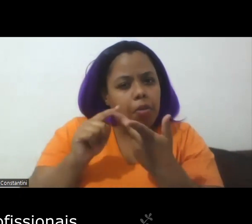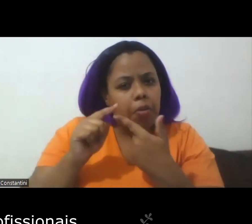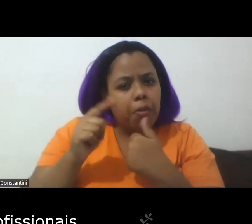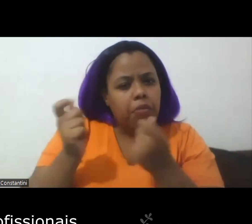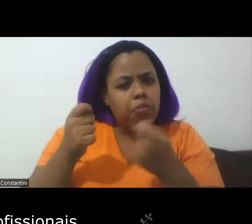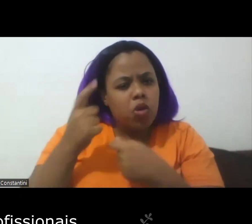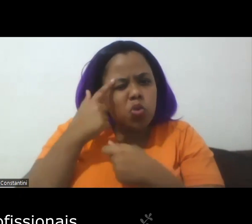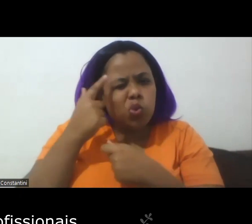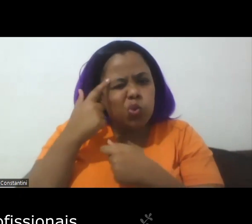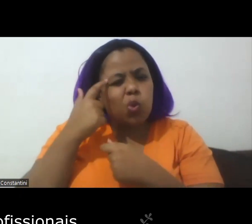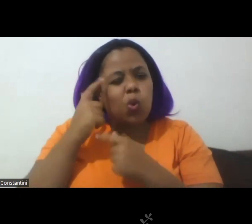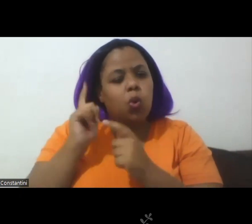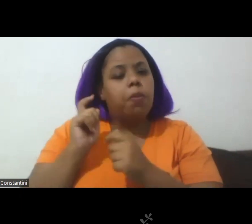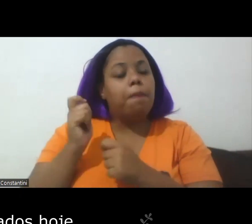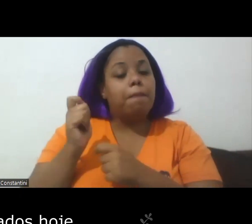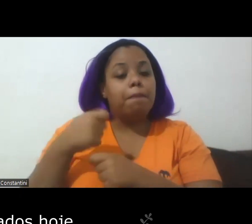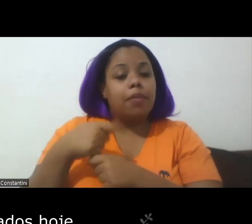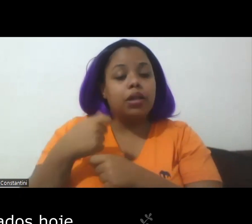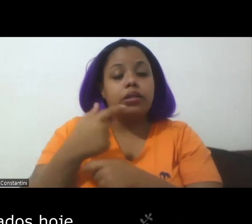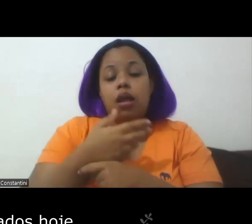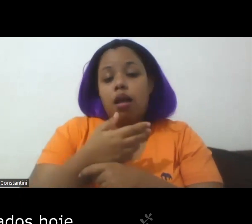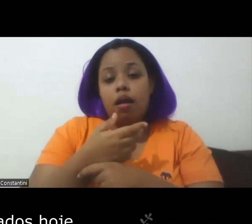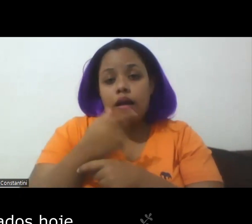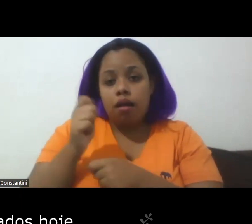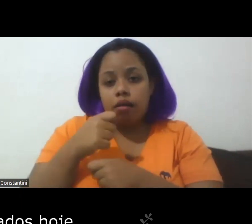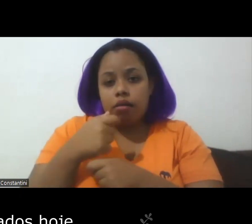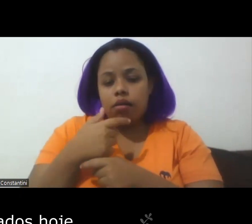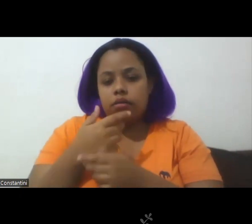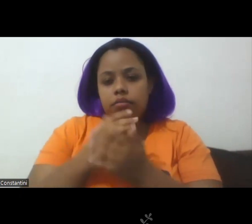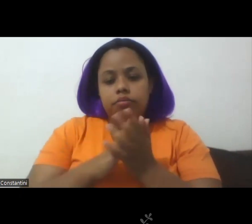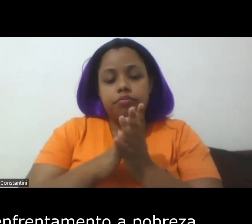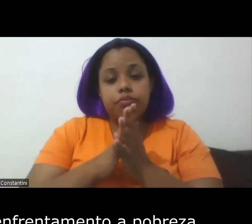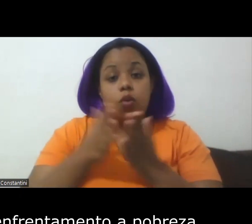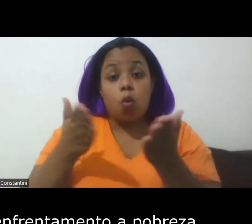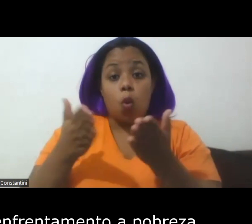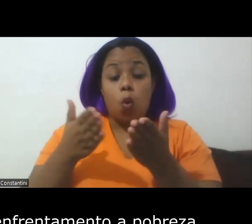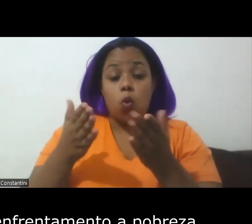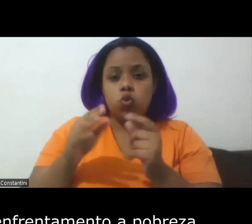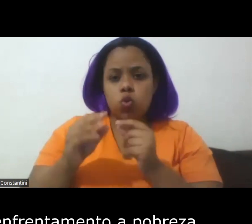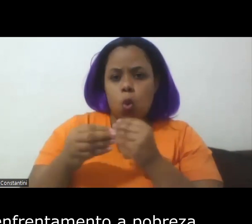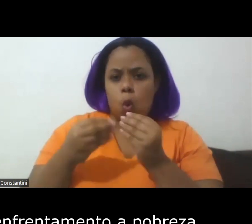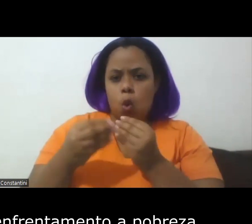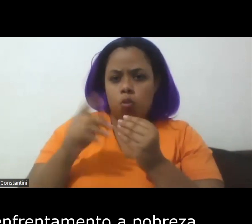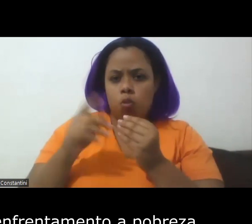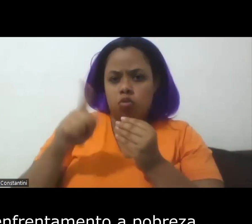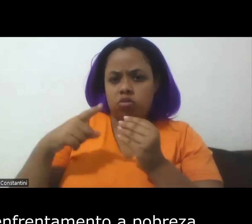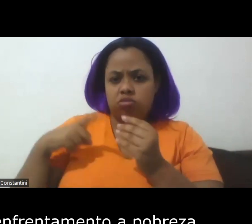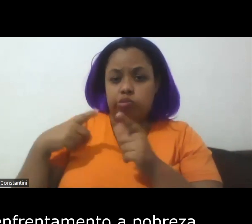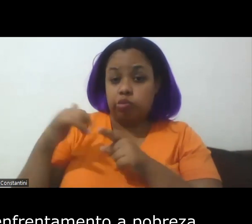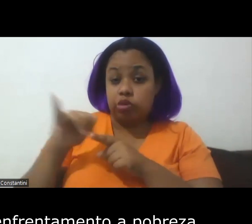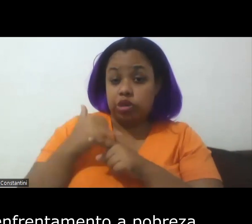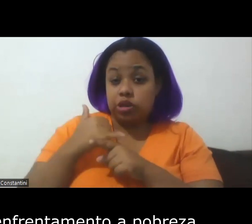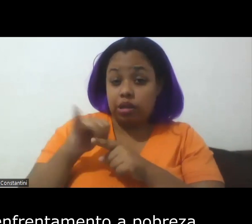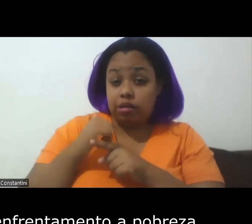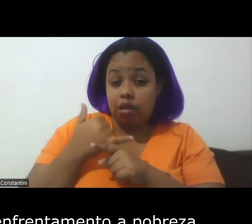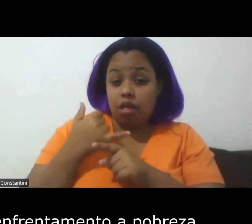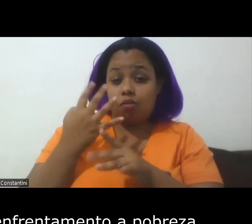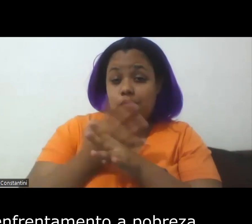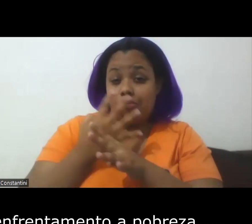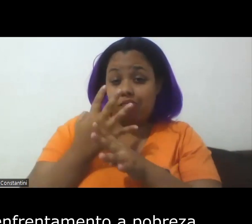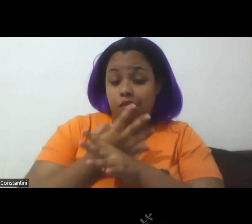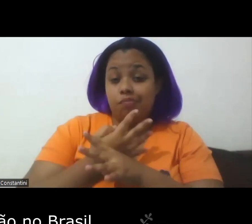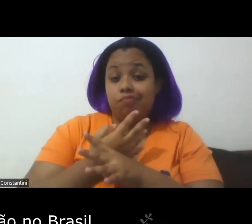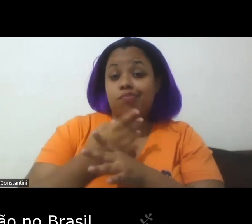profissionais são mediatizados hoje por grandes estratégias de enfrentamento à pobreza,